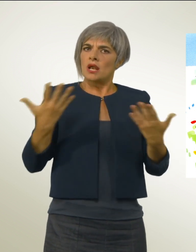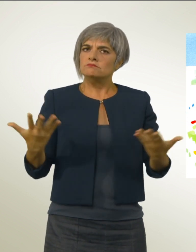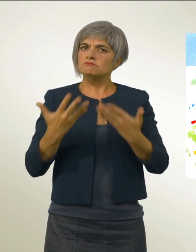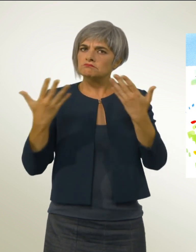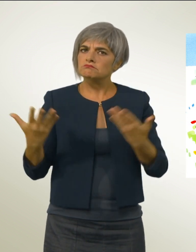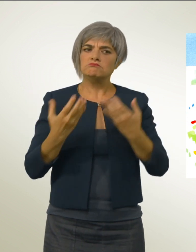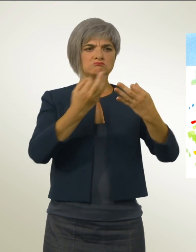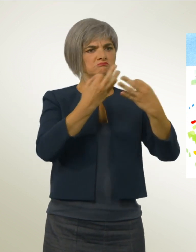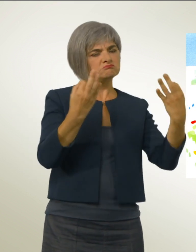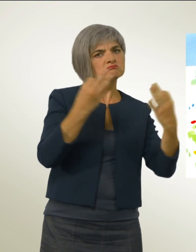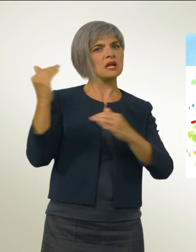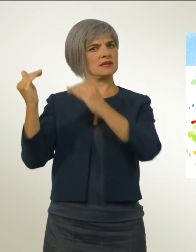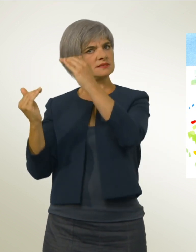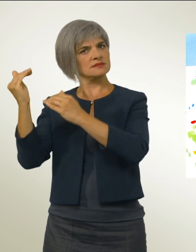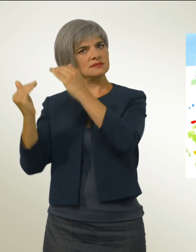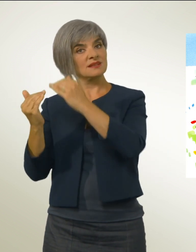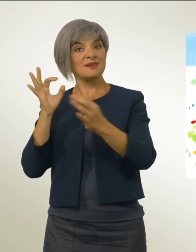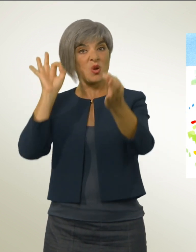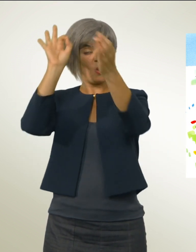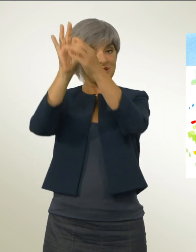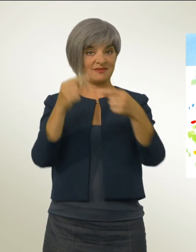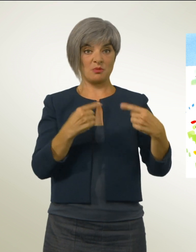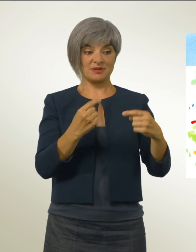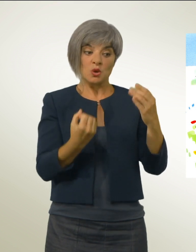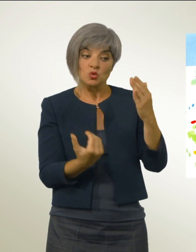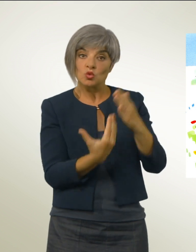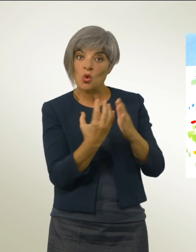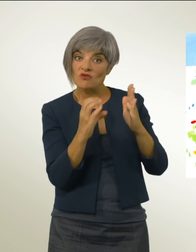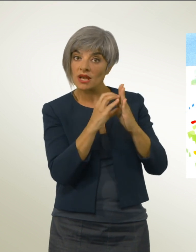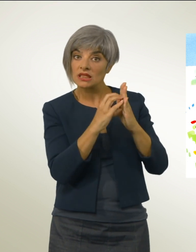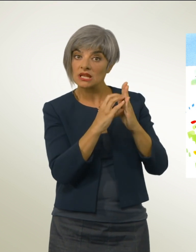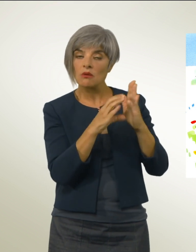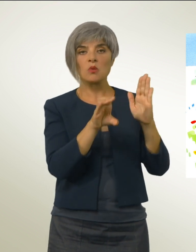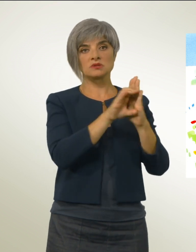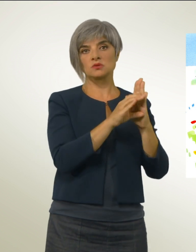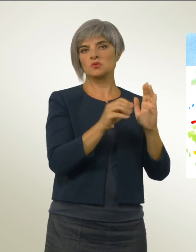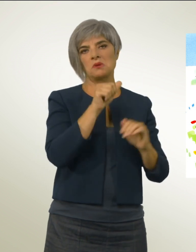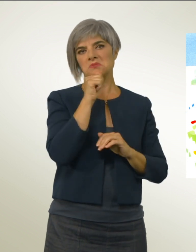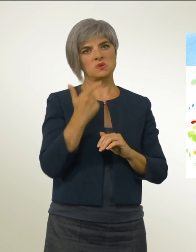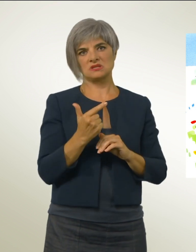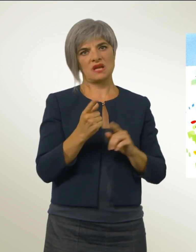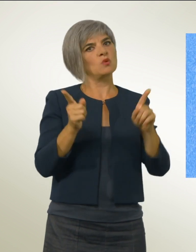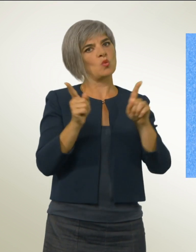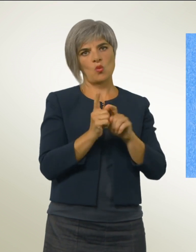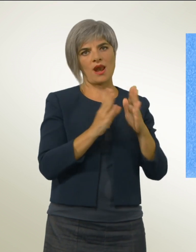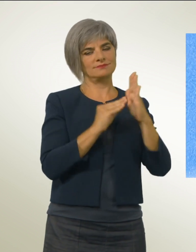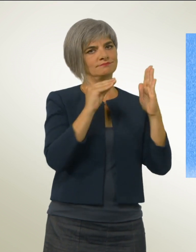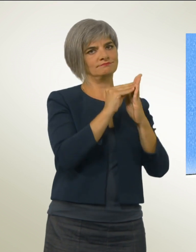A tal fine non c'è bisogno di un nuovo articolo costituzionale, pertanto l'iniziativa non è necessaria. Inoltre